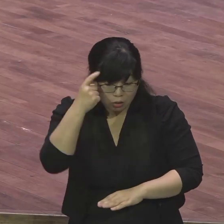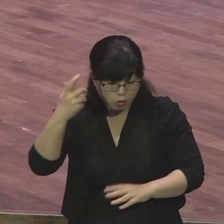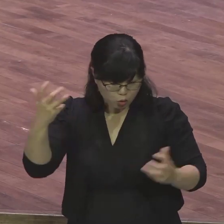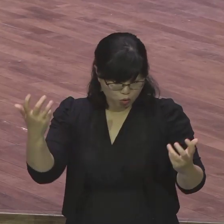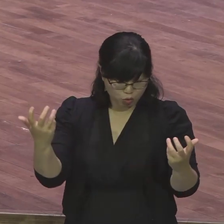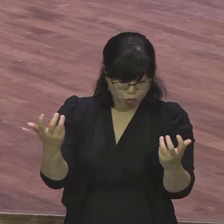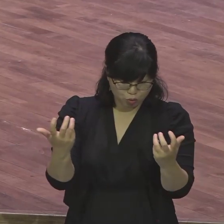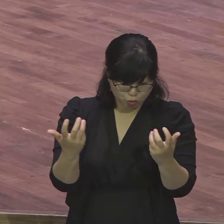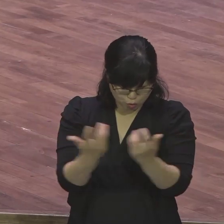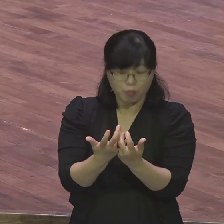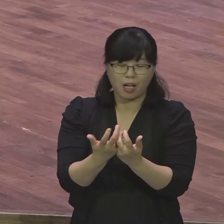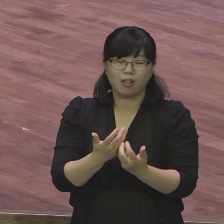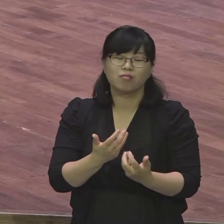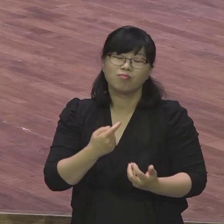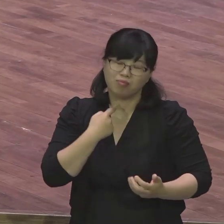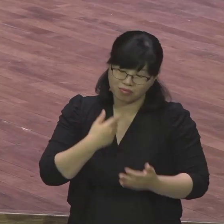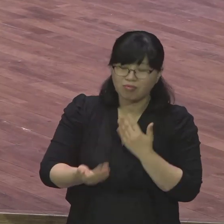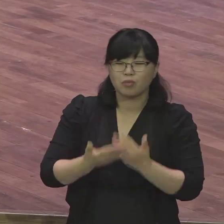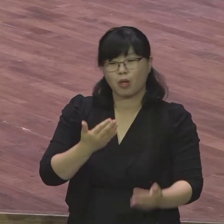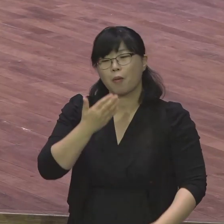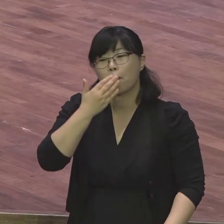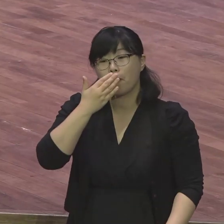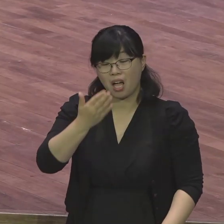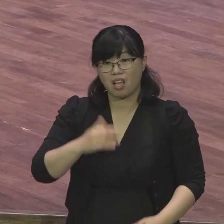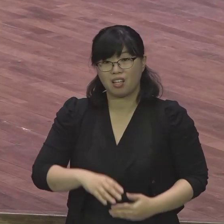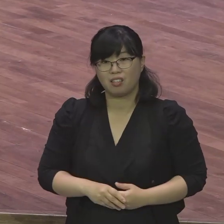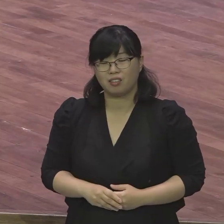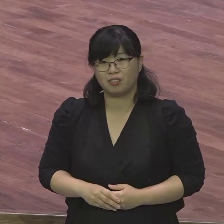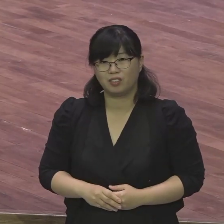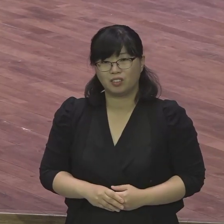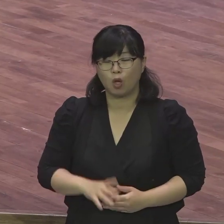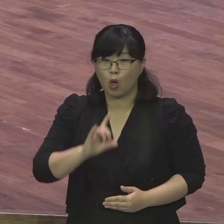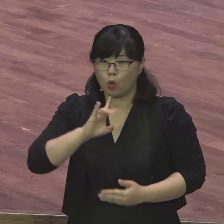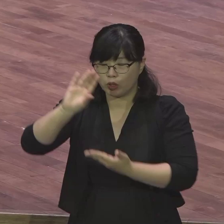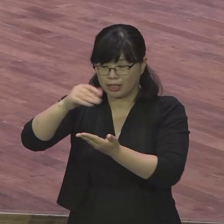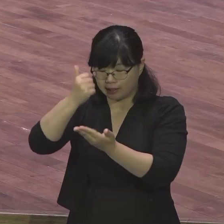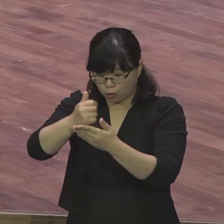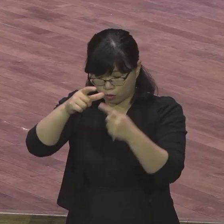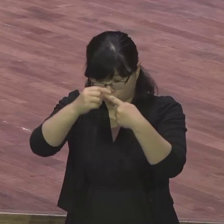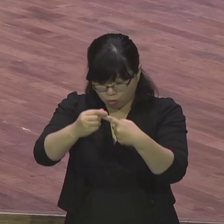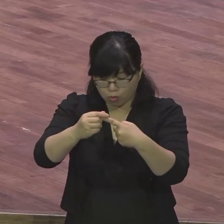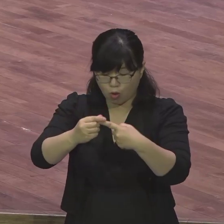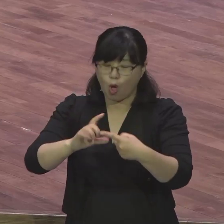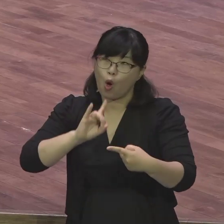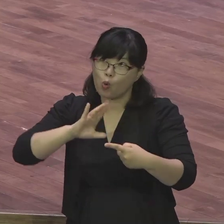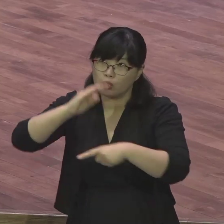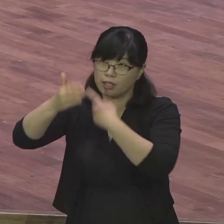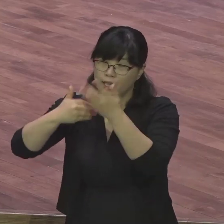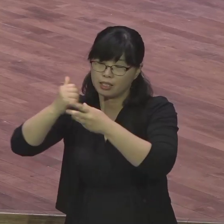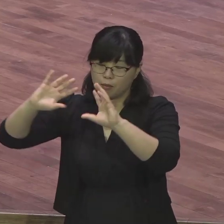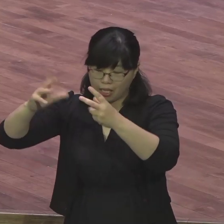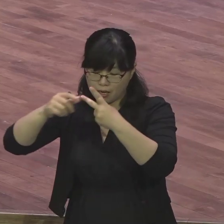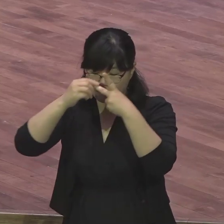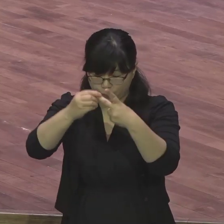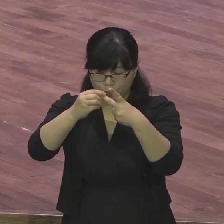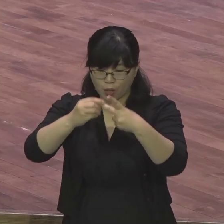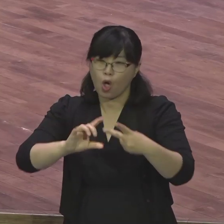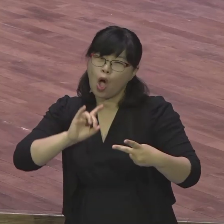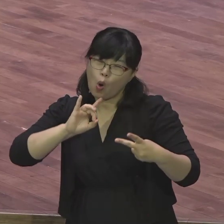하나님 주신 이것이 뭐가 되려 체질 각인 뿌리들이 딱 돼서